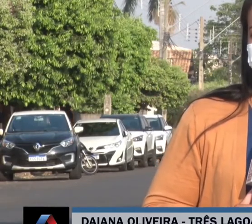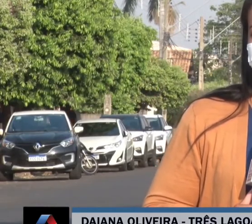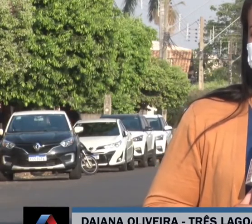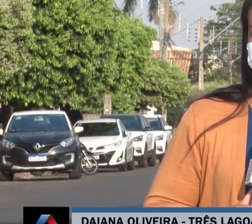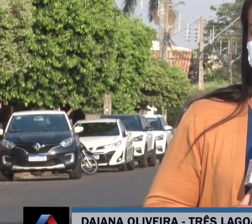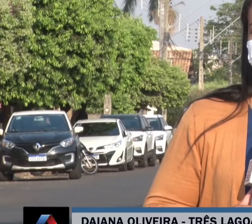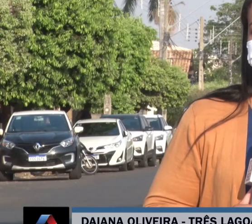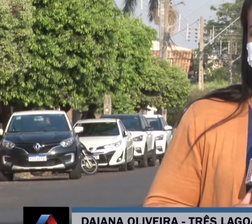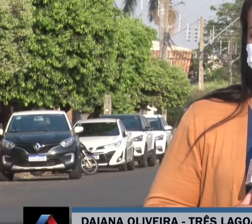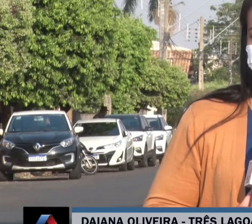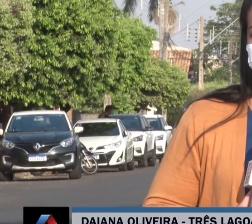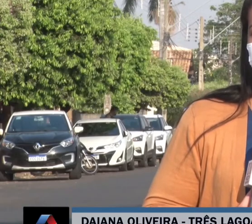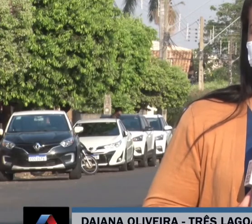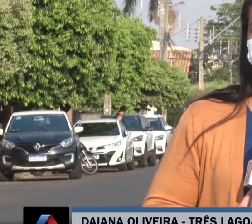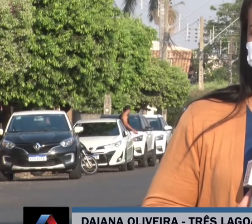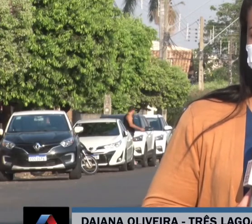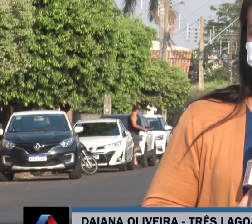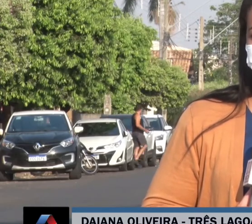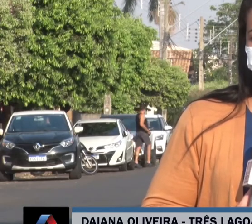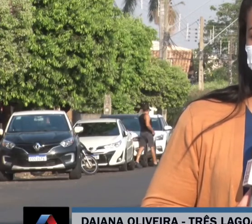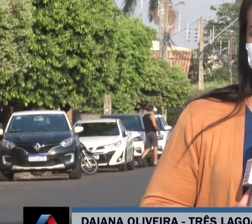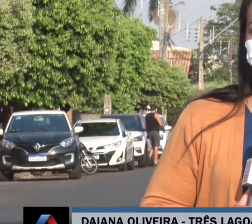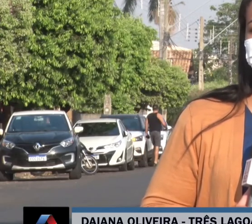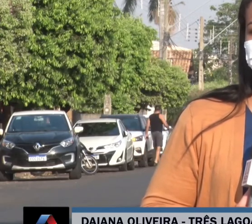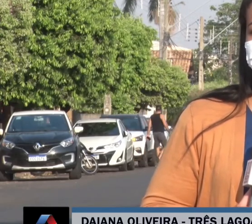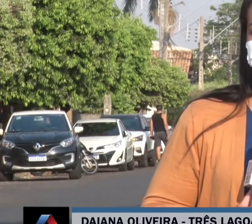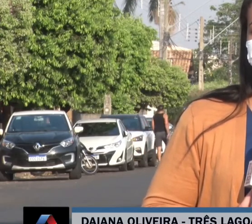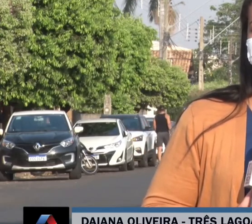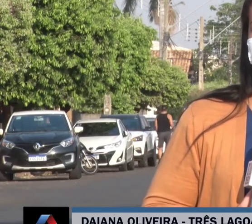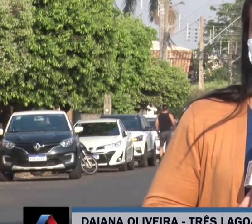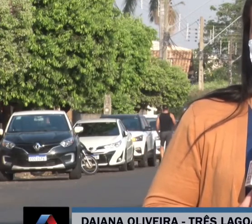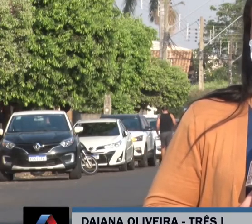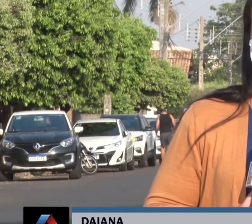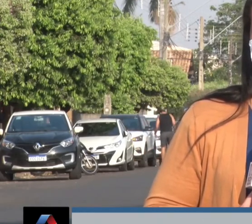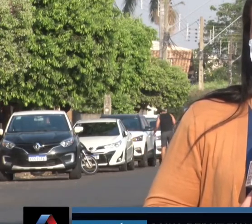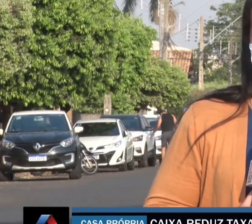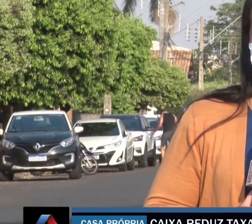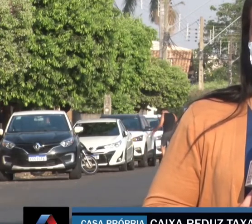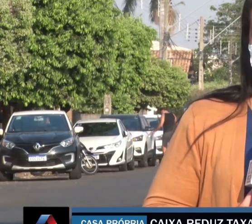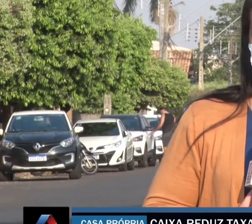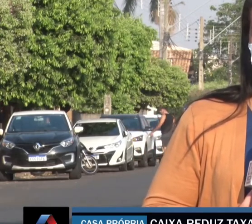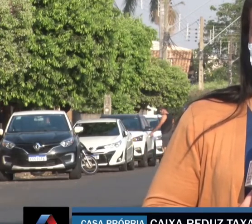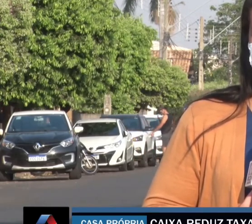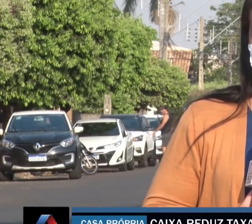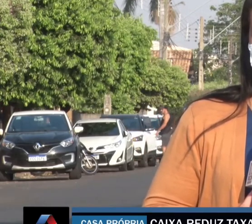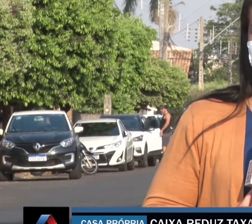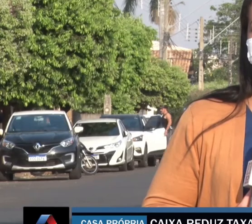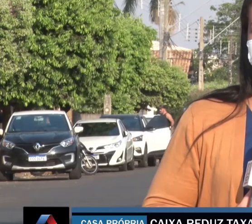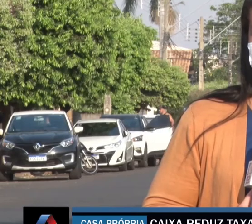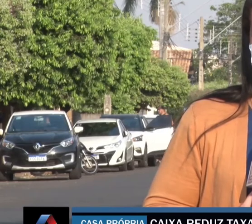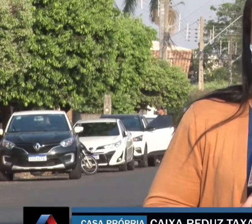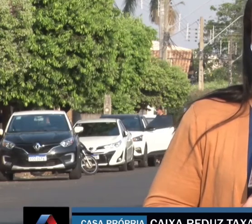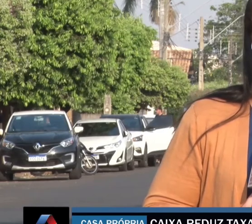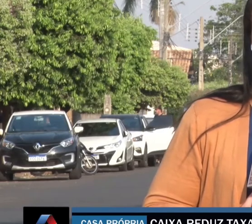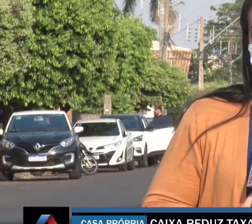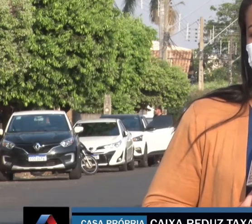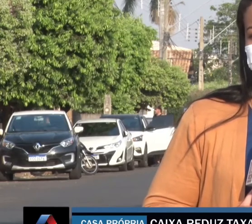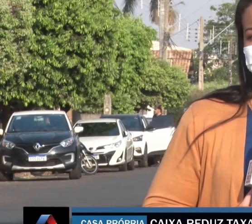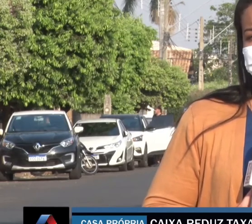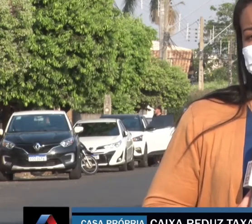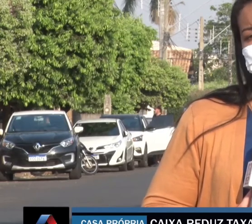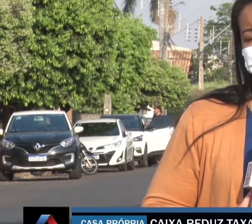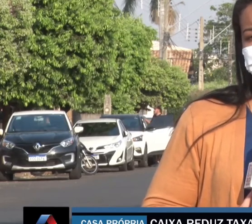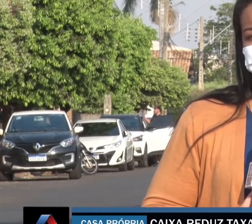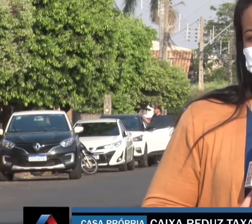crédito poderão ser feitas a partir do dia 4 de outubro. O cliente poderá ter até 35 anos para o financiamento,